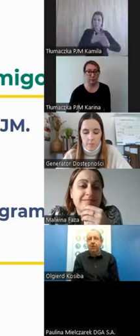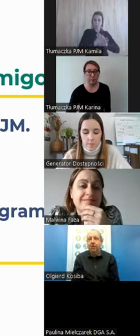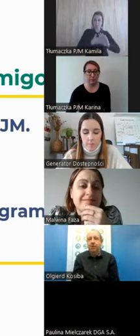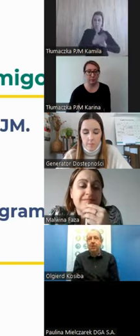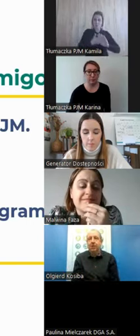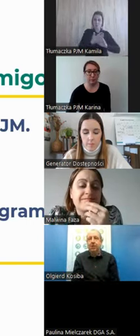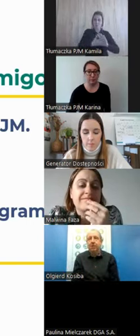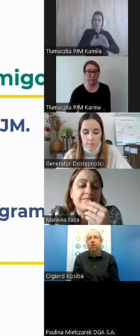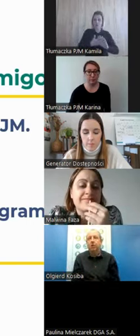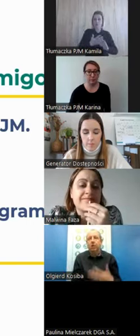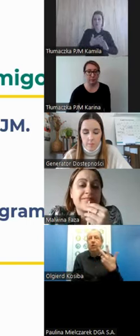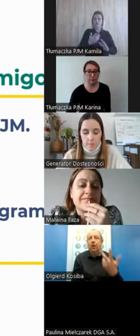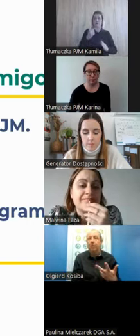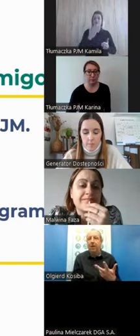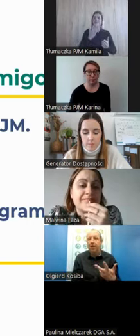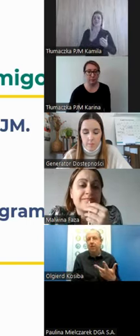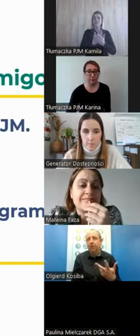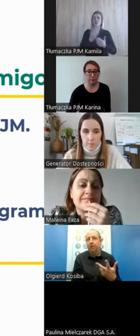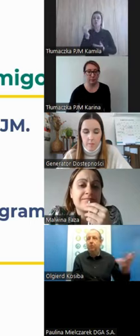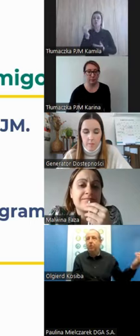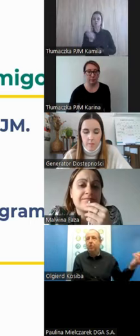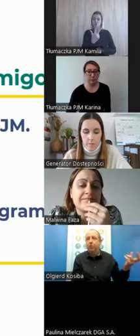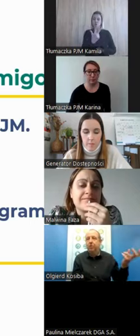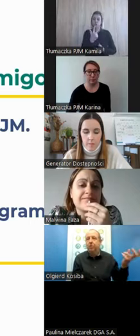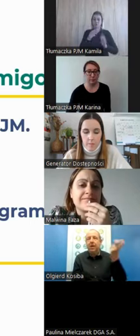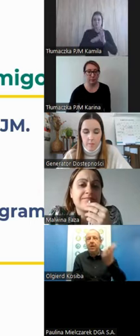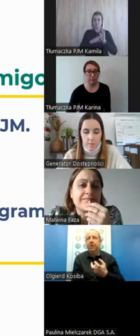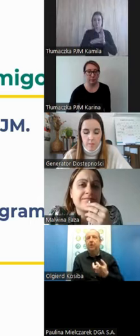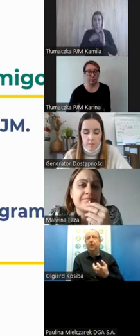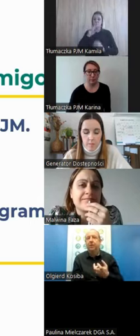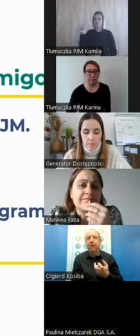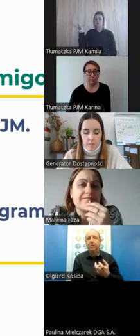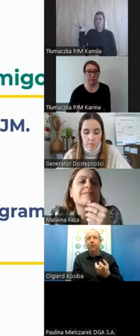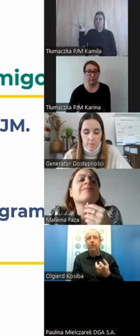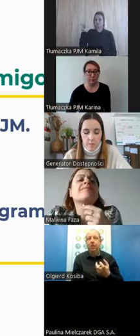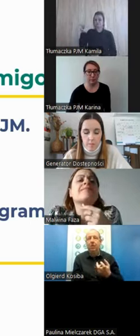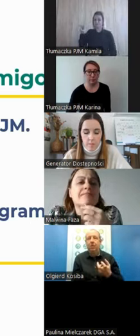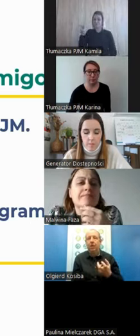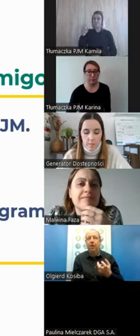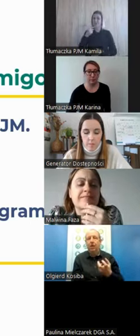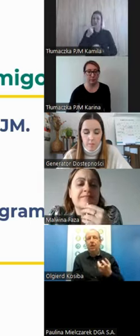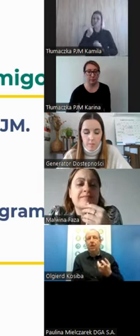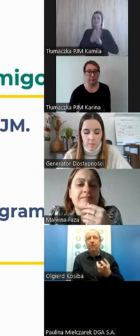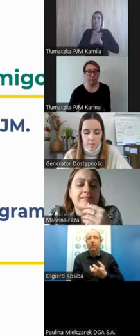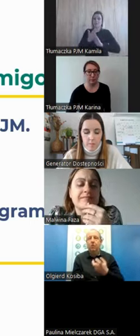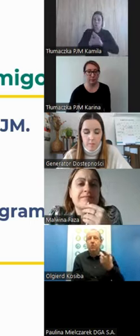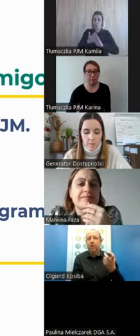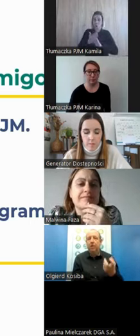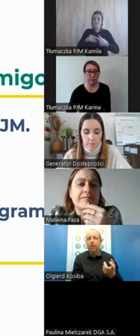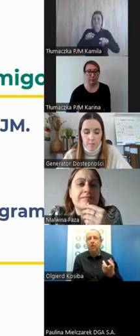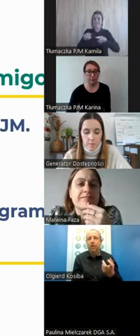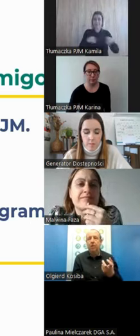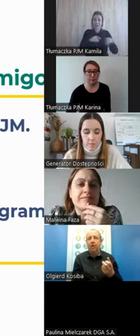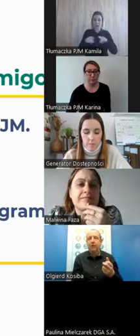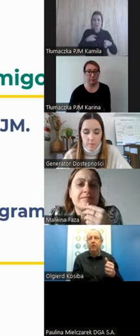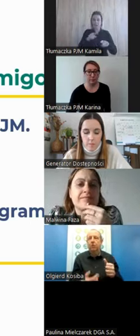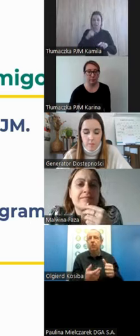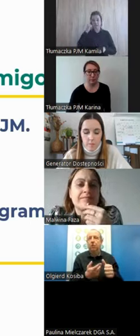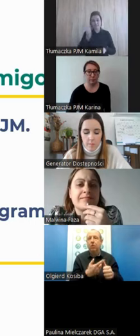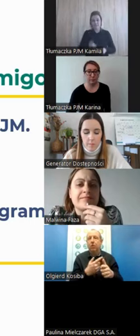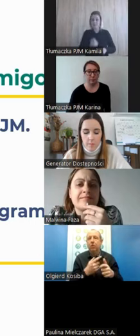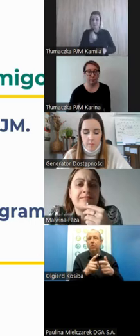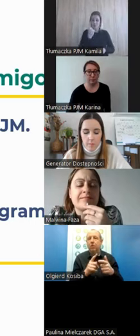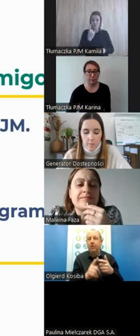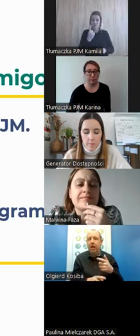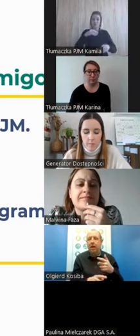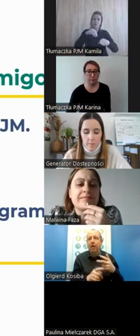tylko te trzy elementy, czyli pożyczył znaki z języka migowego, wymyślił znaki dedykowane w stylu